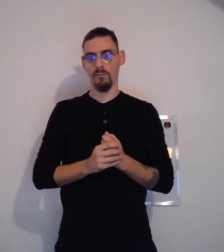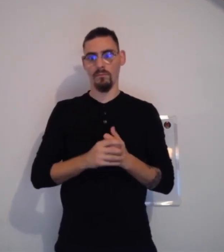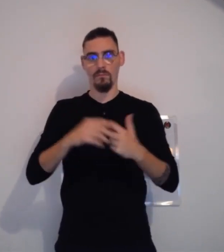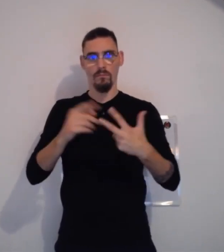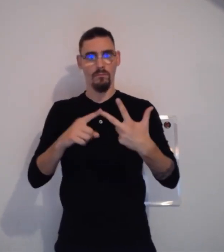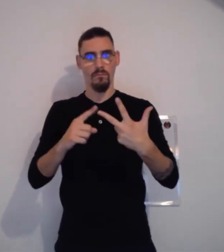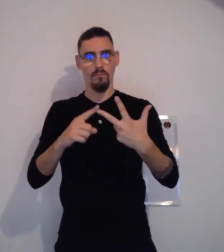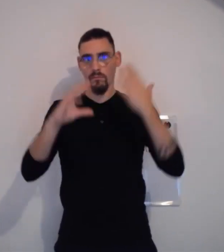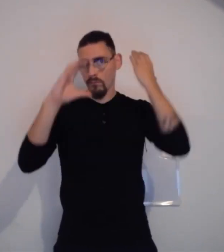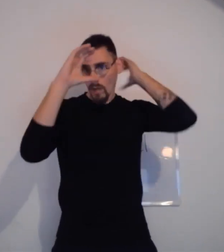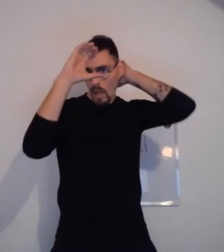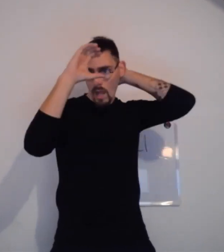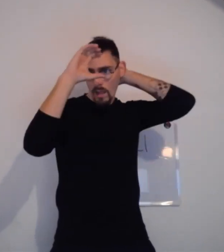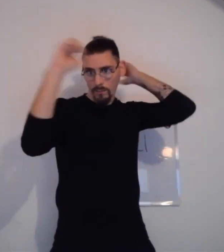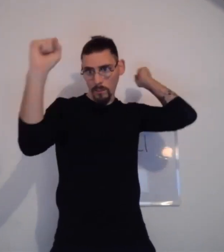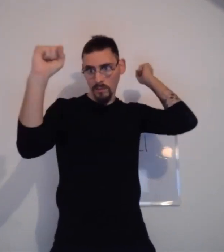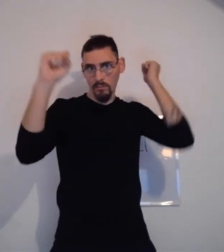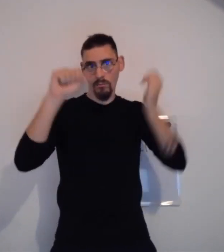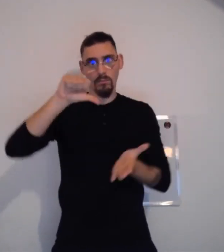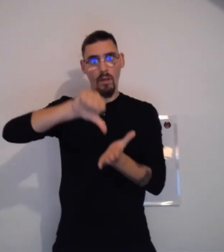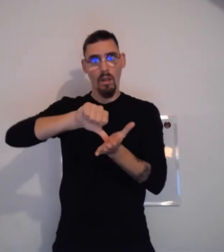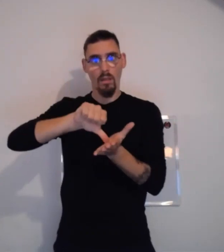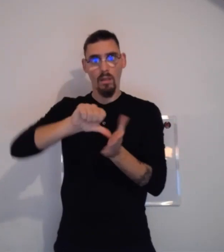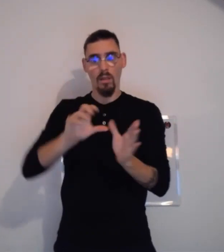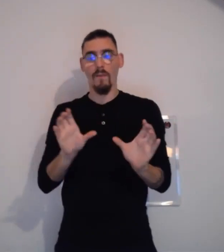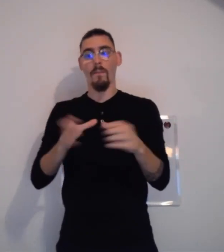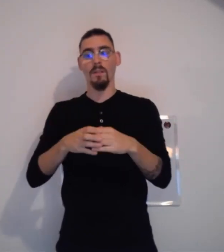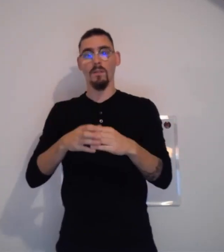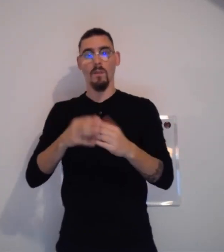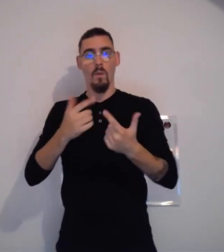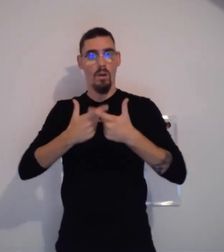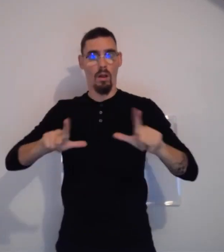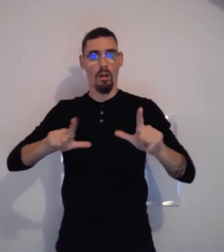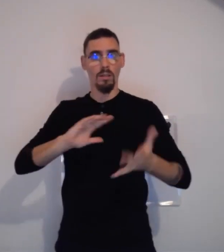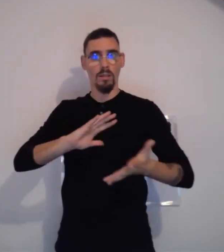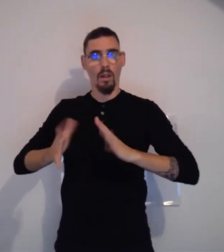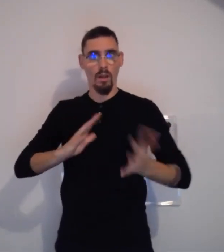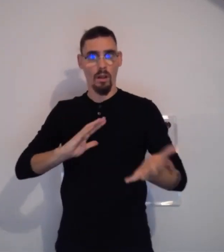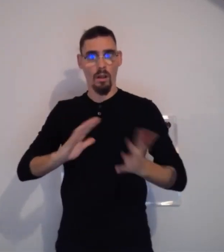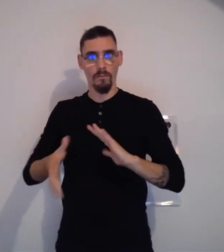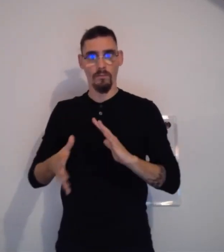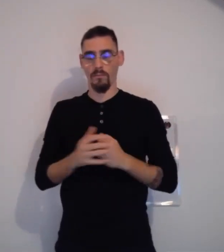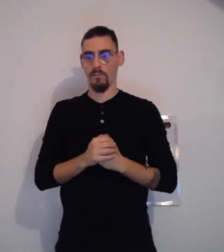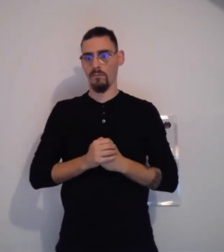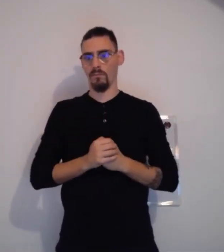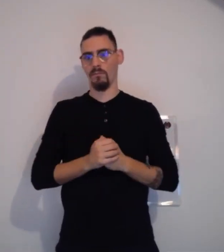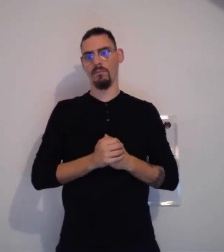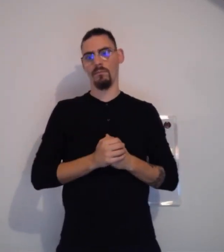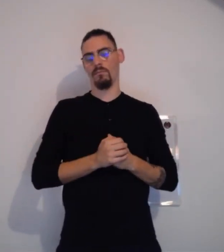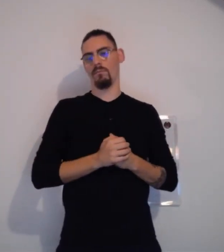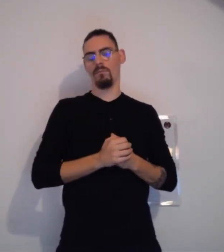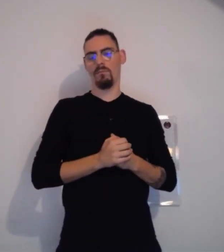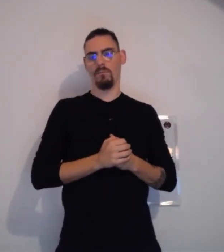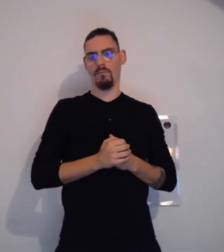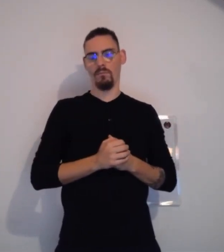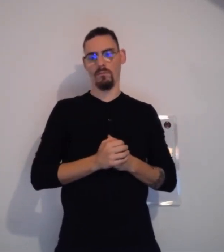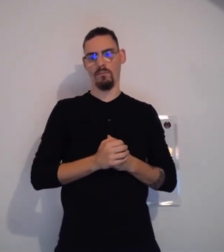centre de formation, par exemple. On a également l'académie, le centre de formation en langue des signes,